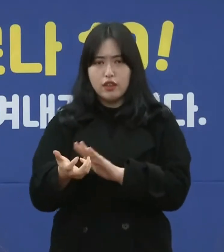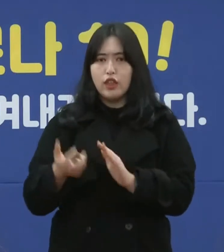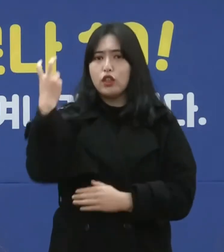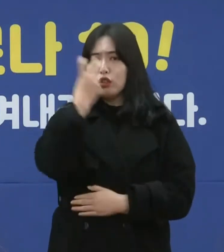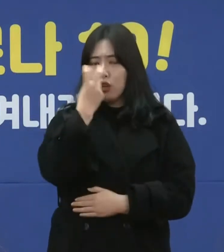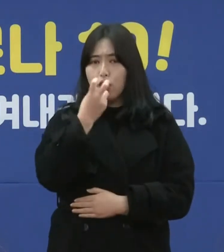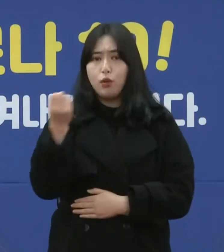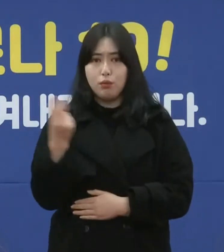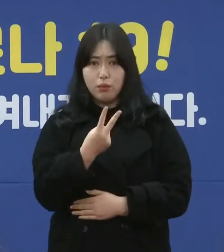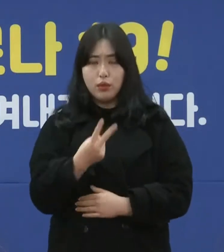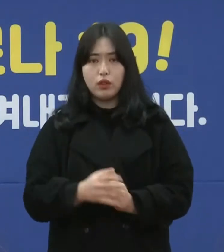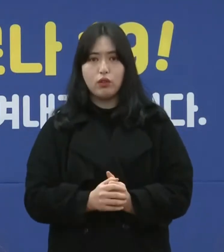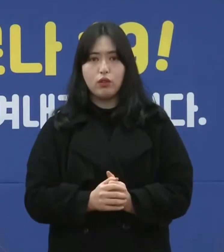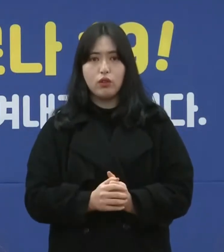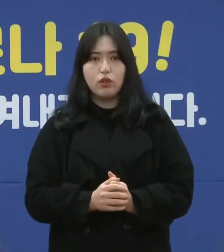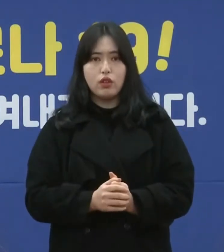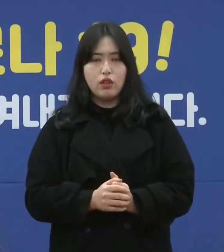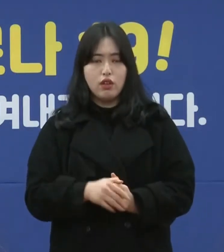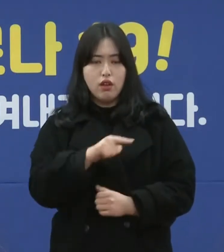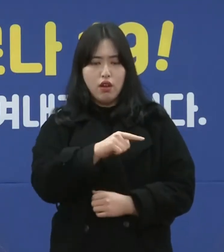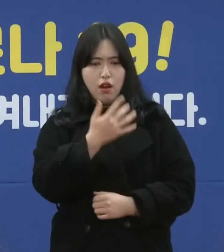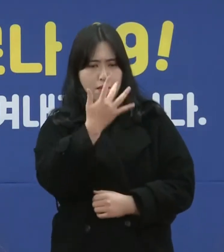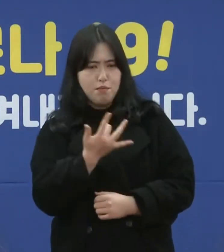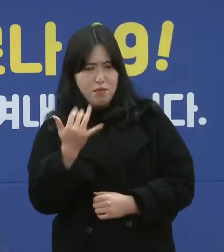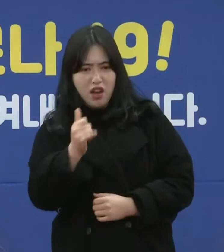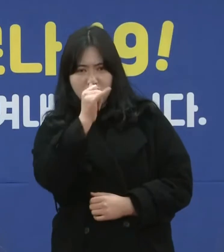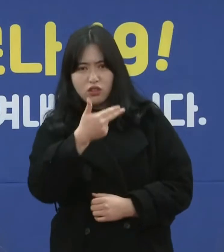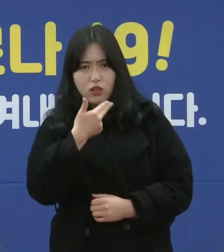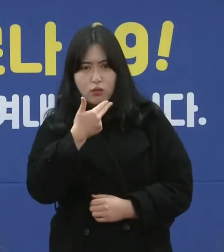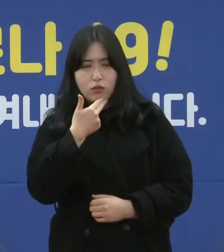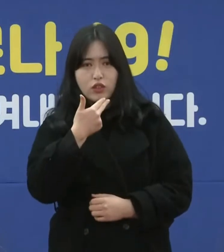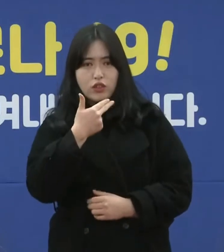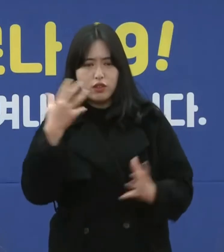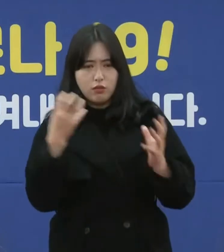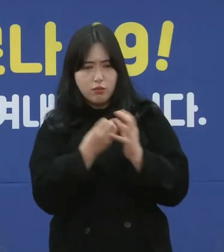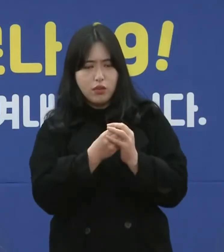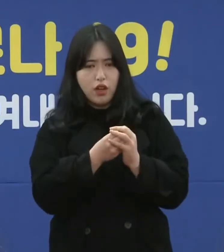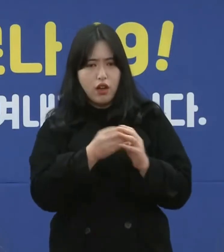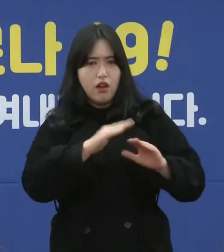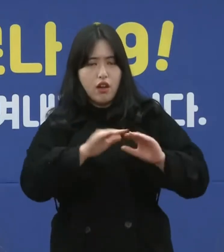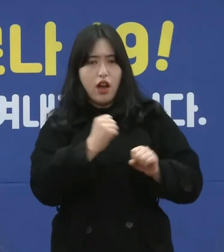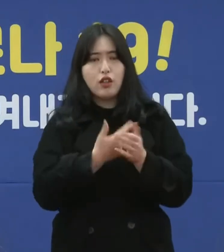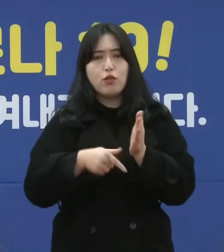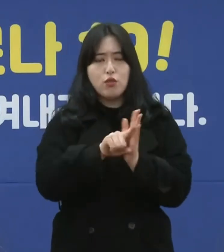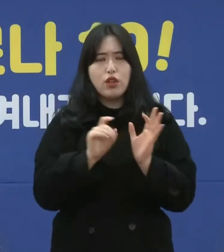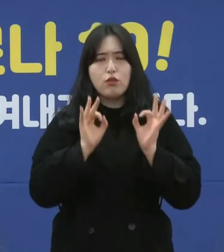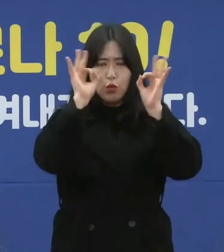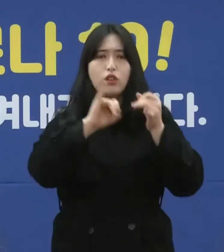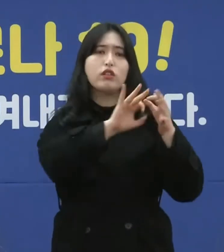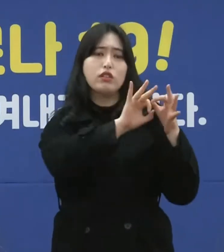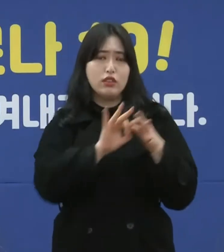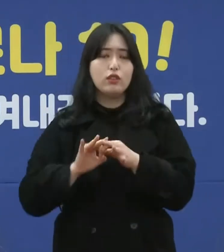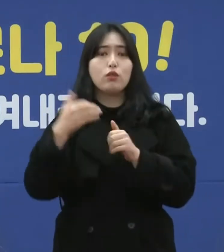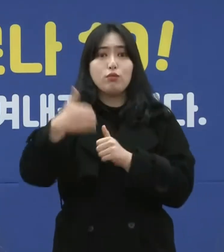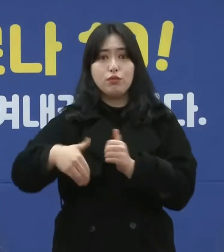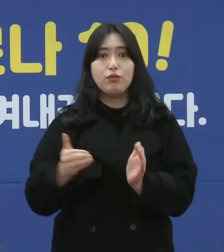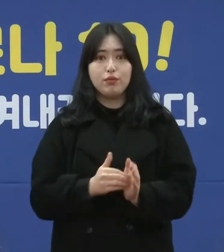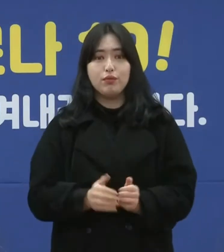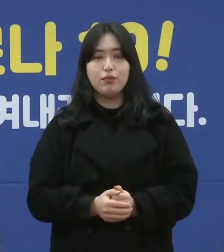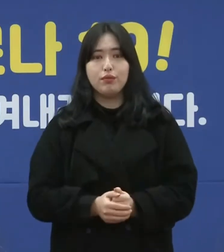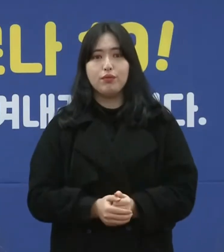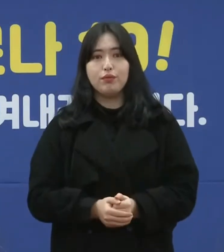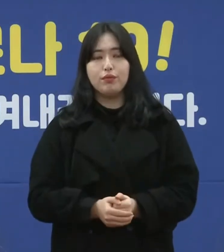점검 또 방역 사각지대를 최소화하기 위한 노력을 지속해 줄 것을 특별히 당부하셨습니다.